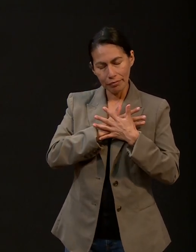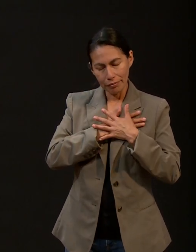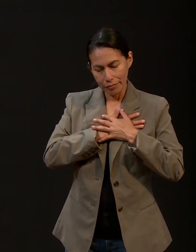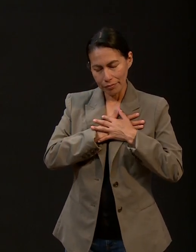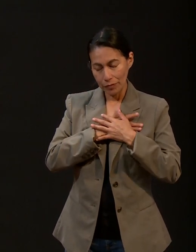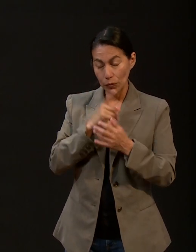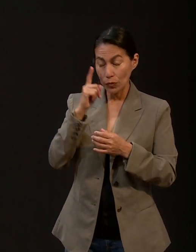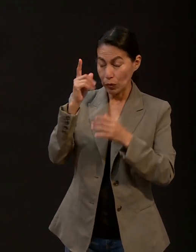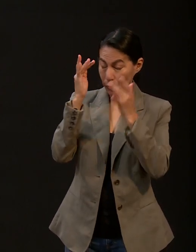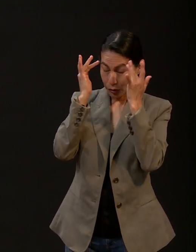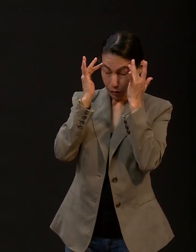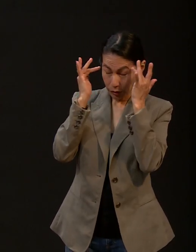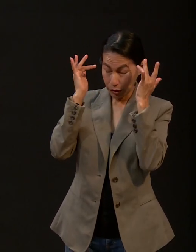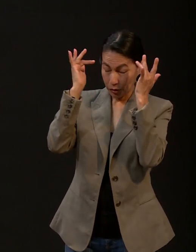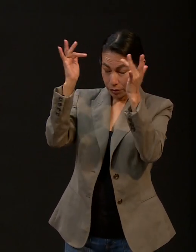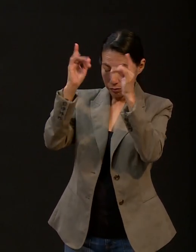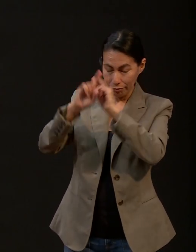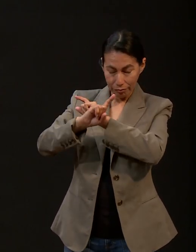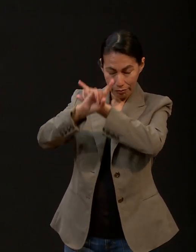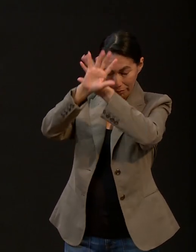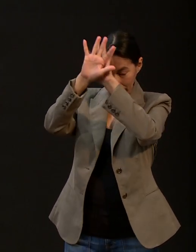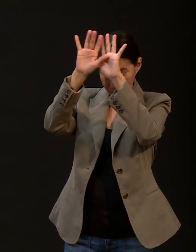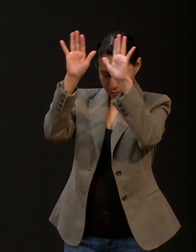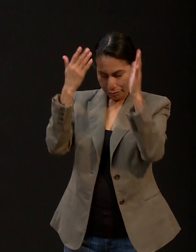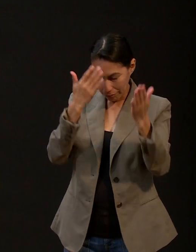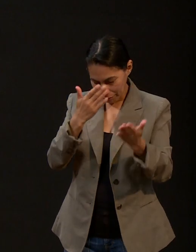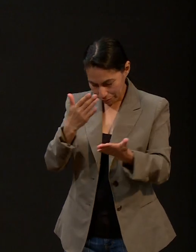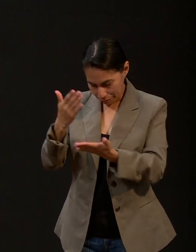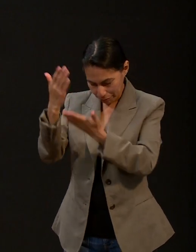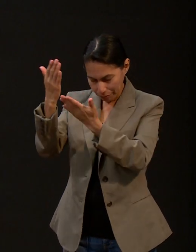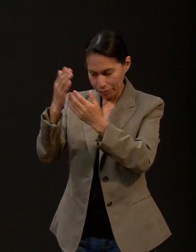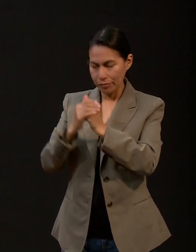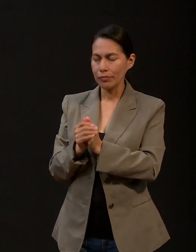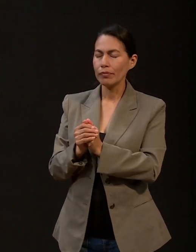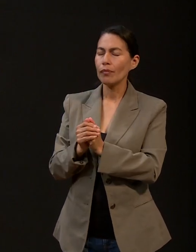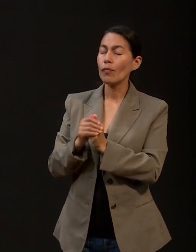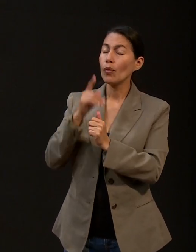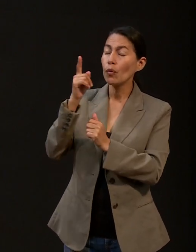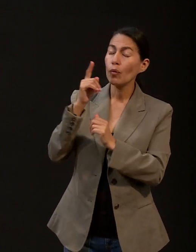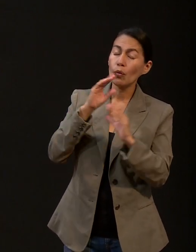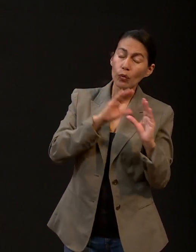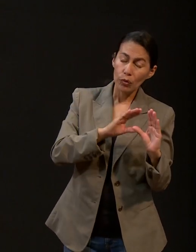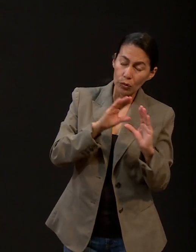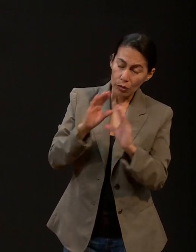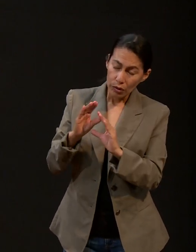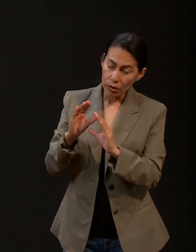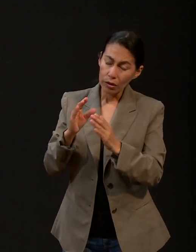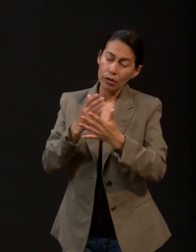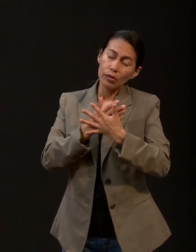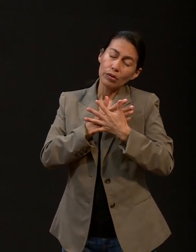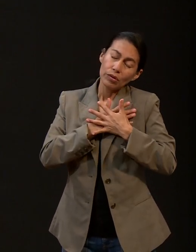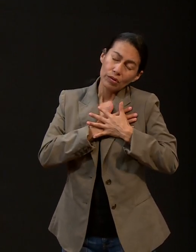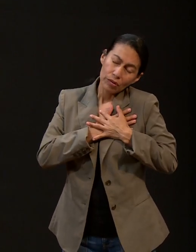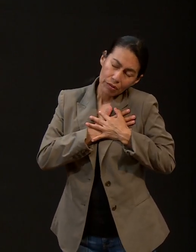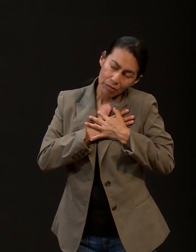Amén. Muchas gracias por todo lo que nos das, por tu amor, por tu cuidado, porque nos permites